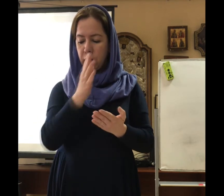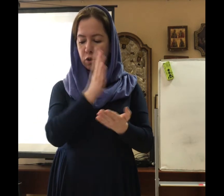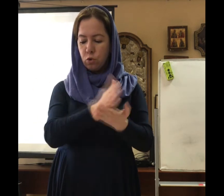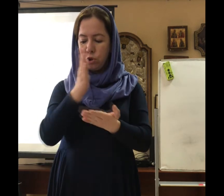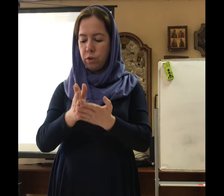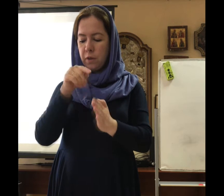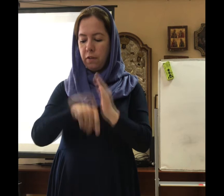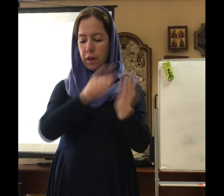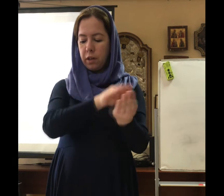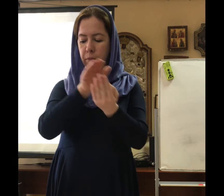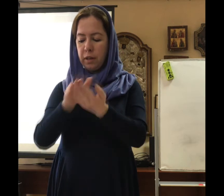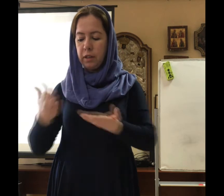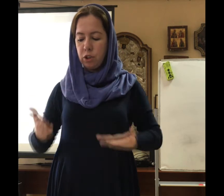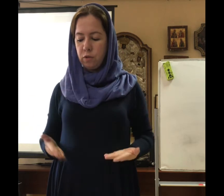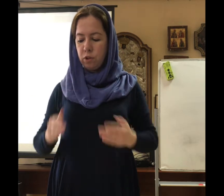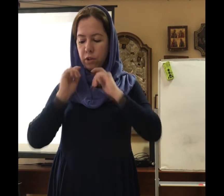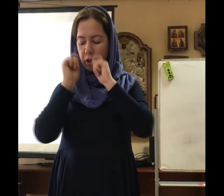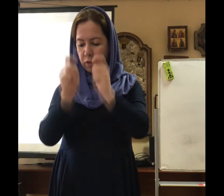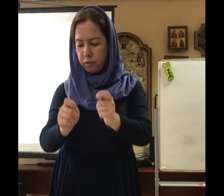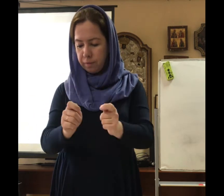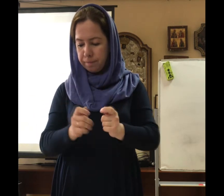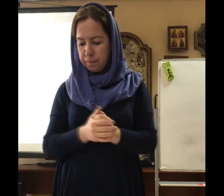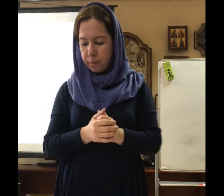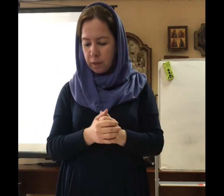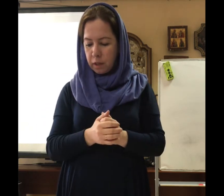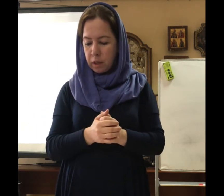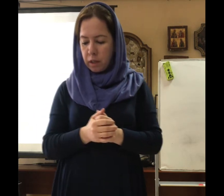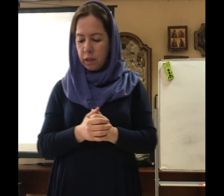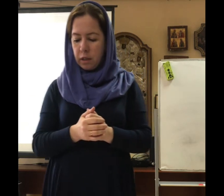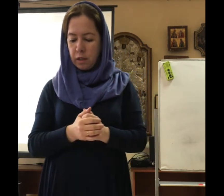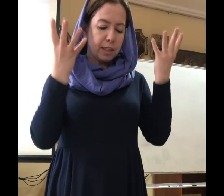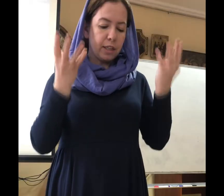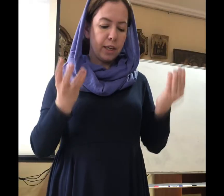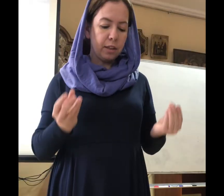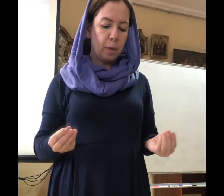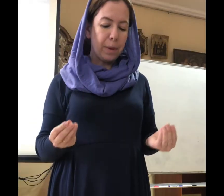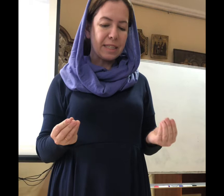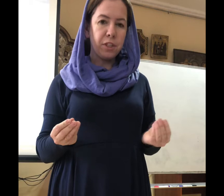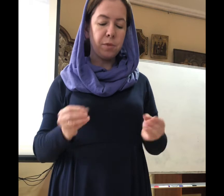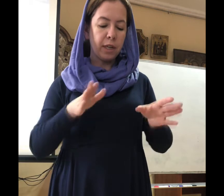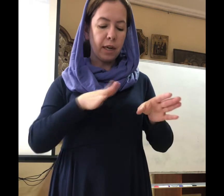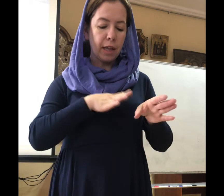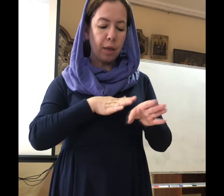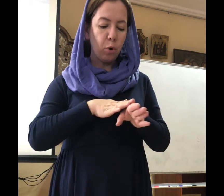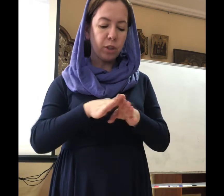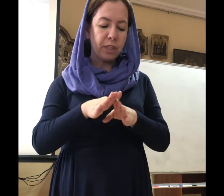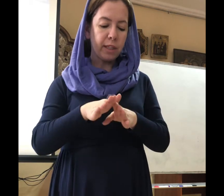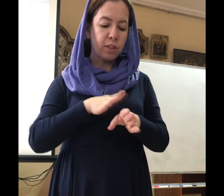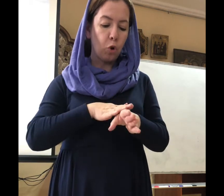сущим в гробах живот дорогах. День просветимся, как наполнимся радостью,